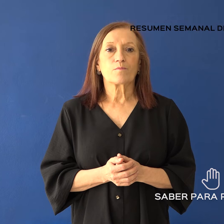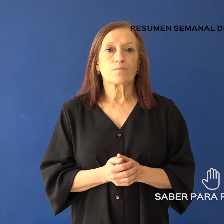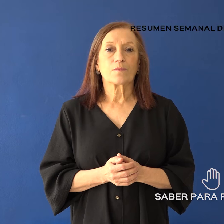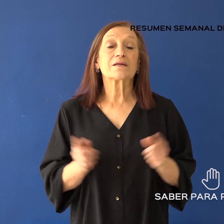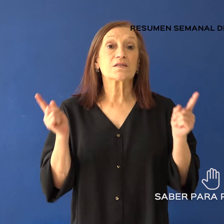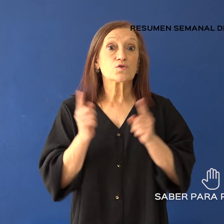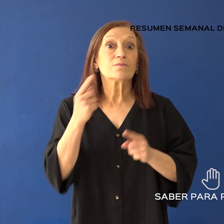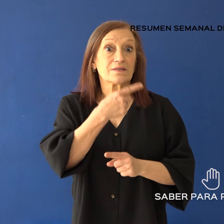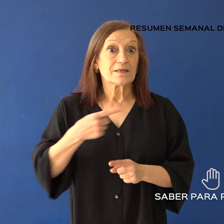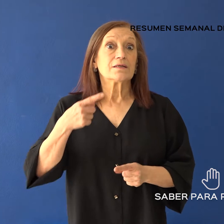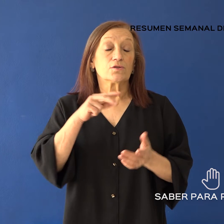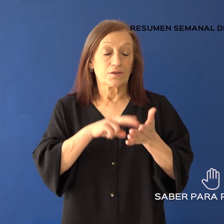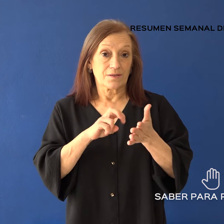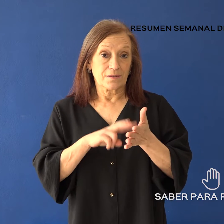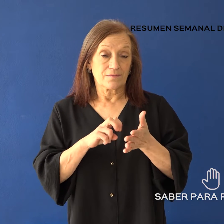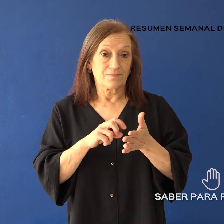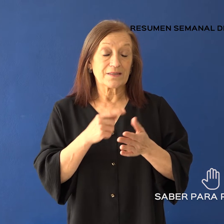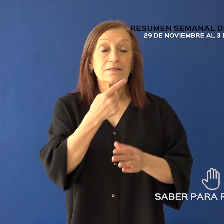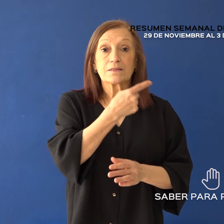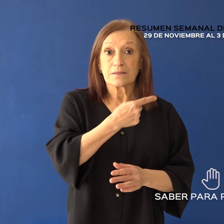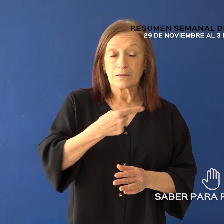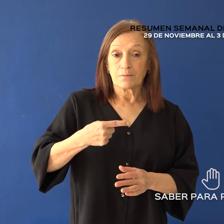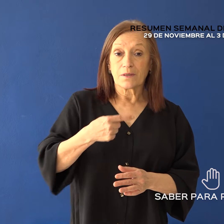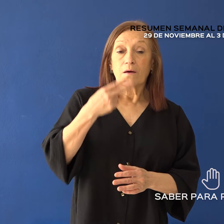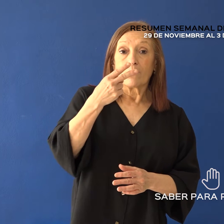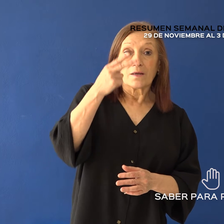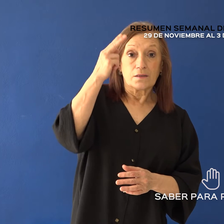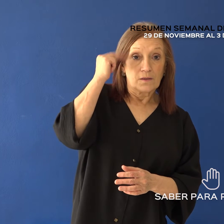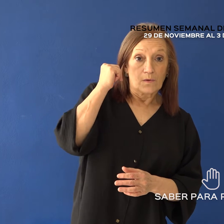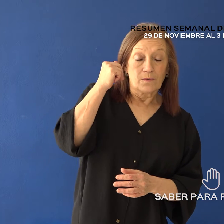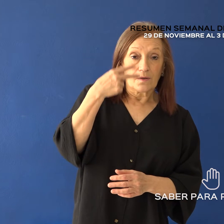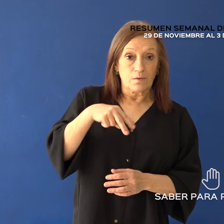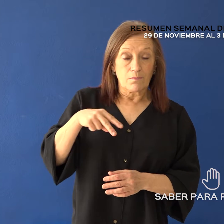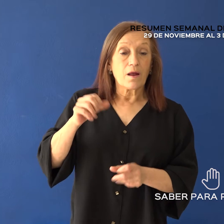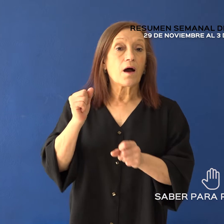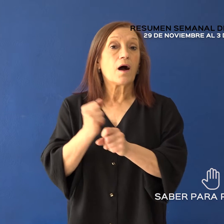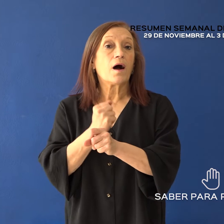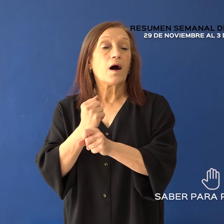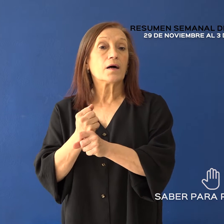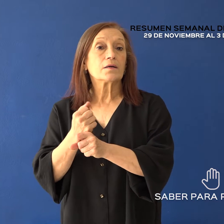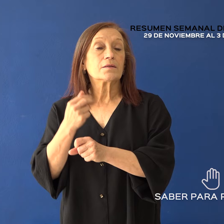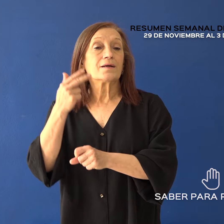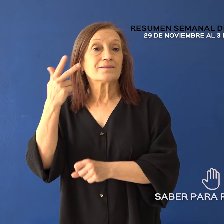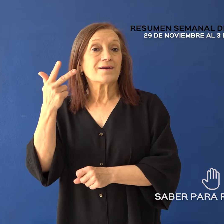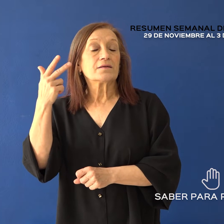Resumen semanal de noticias. Semana del 29 de noviembre al 3 de diciembre.